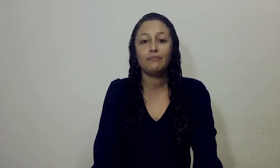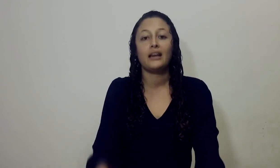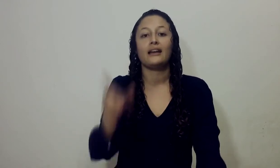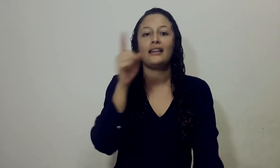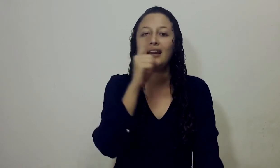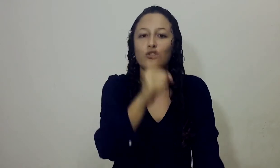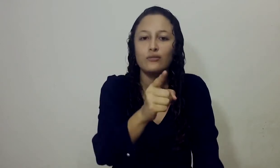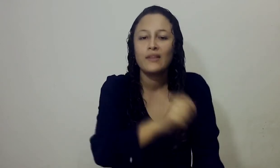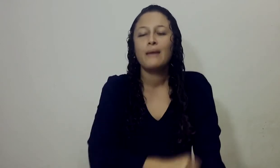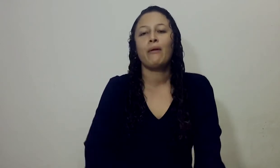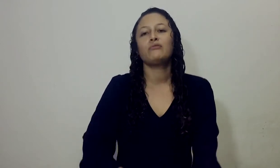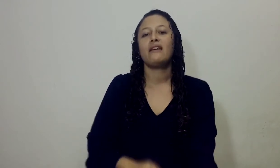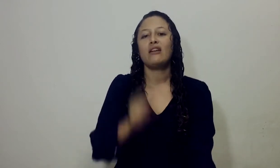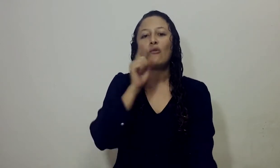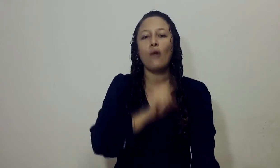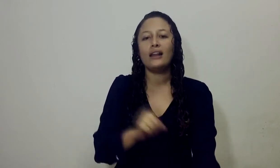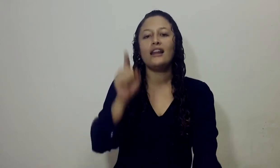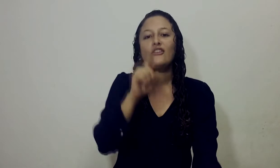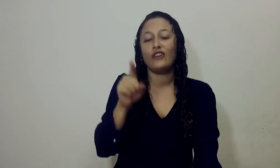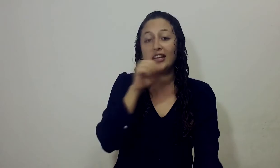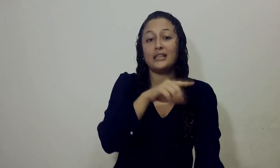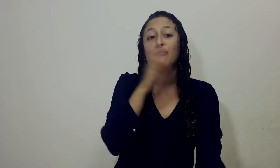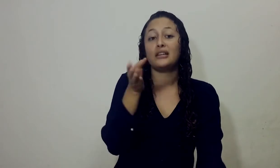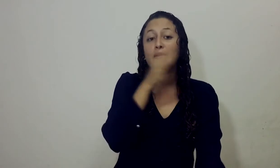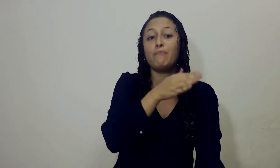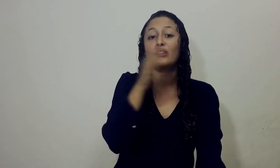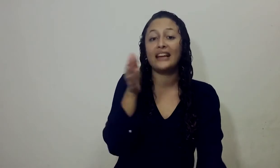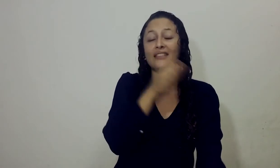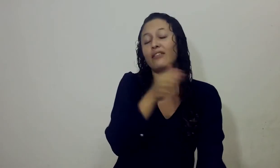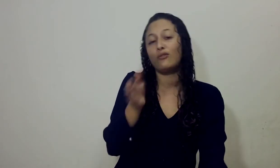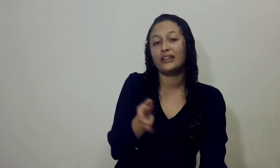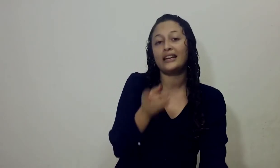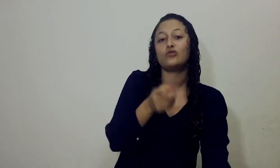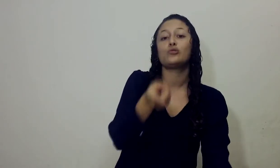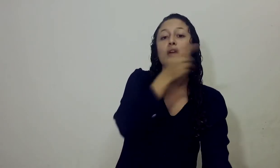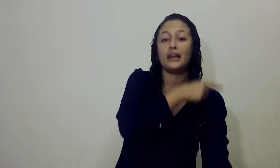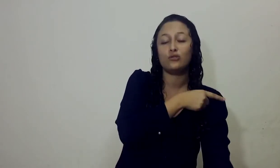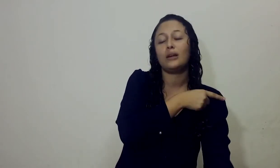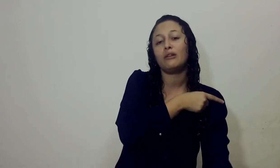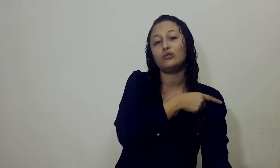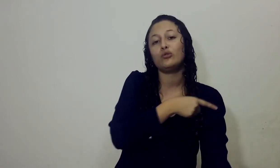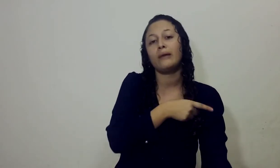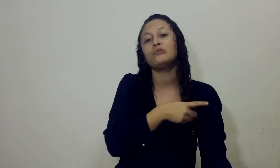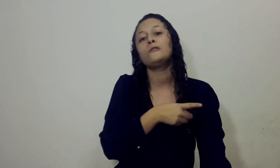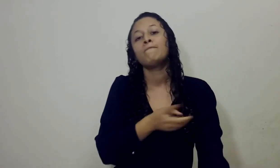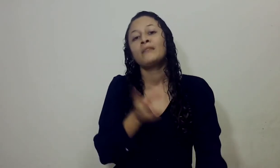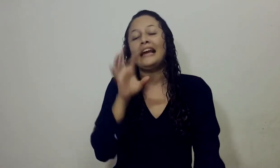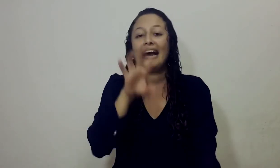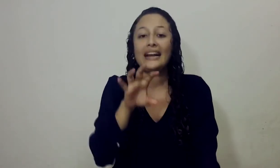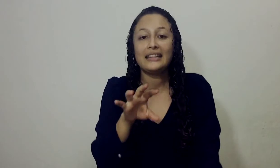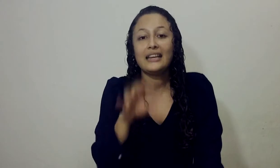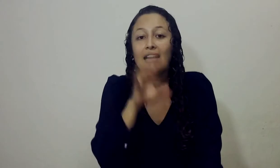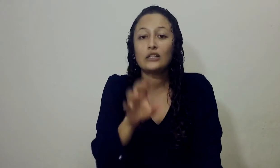apocalíptica Que de hecho vamos a ver cuál es la diferencia Porque es importante recordar eso Esto también lo estudiamos